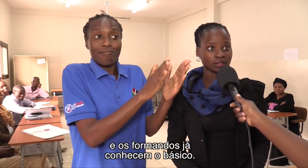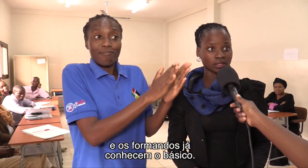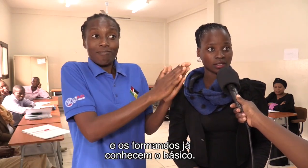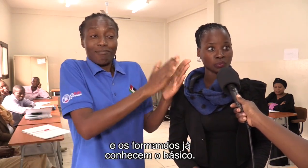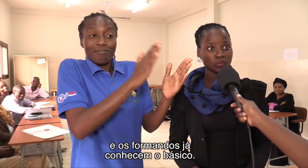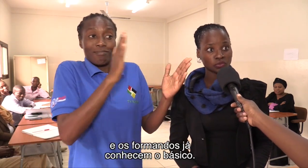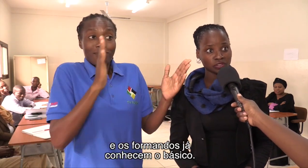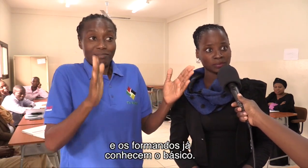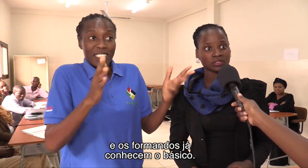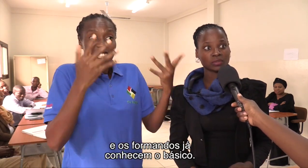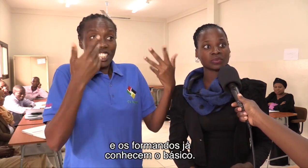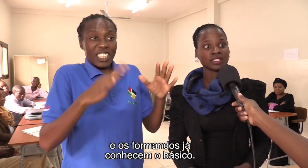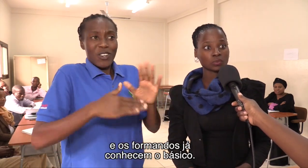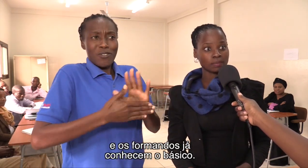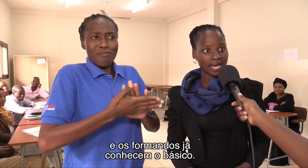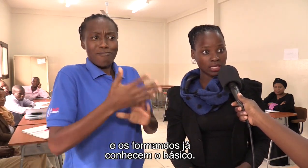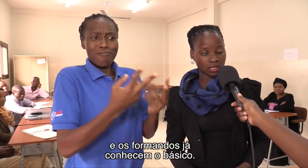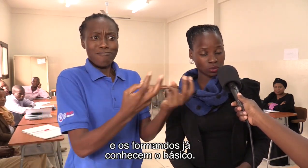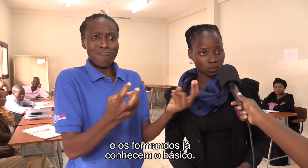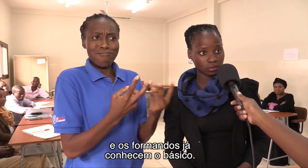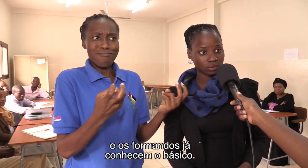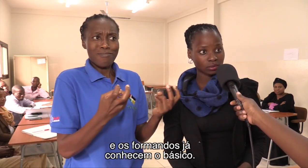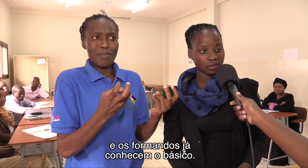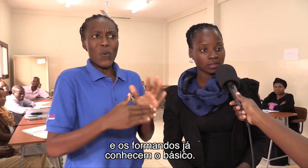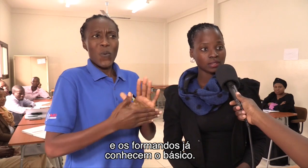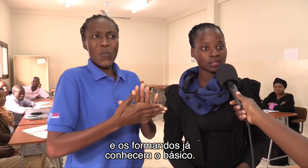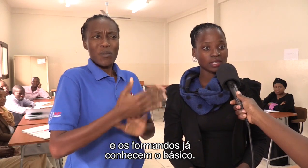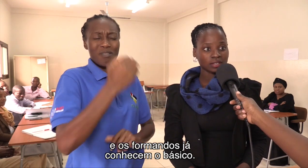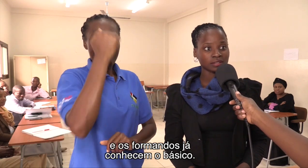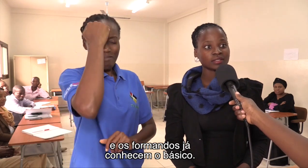os meus formados já conhecem o básico